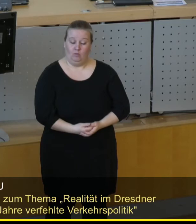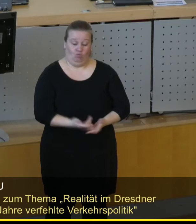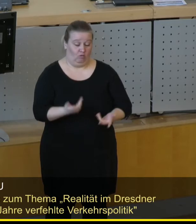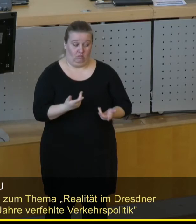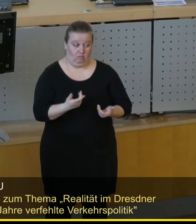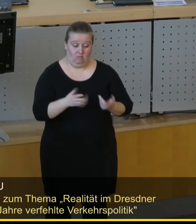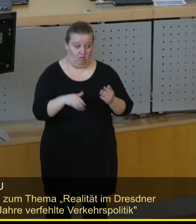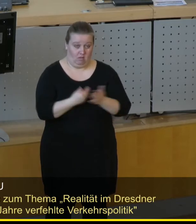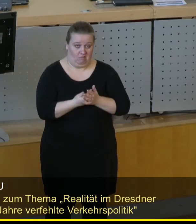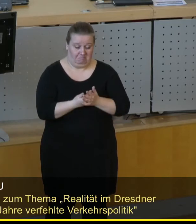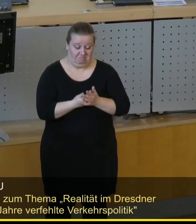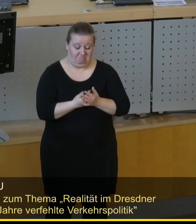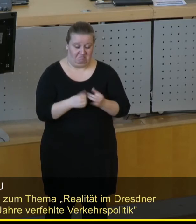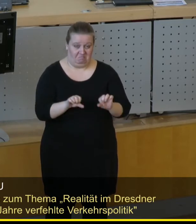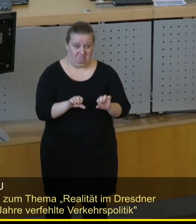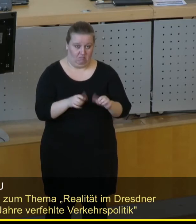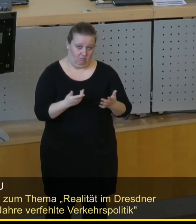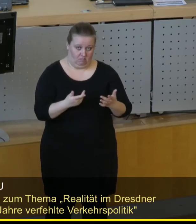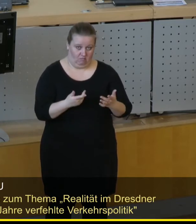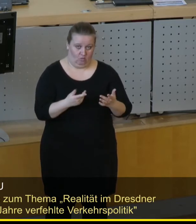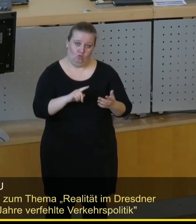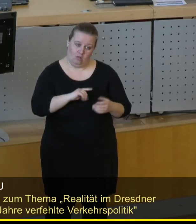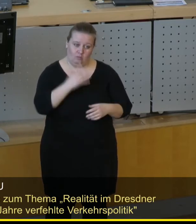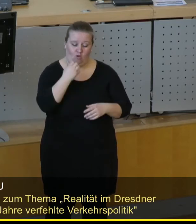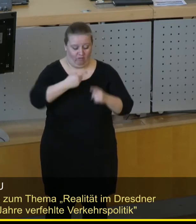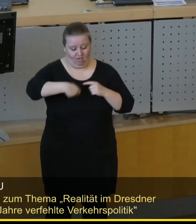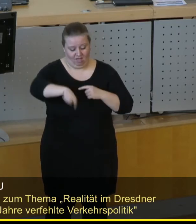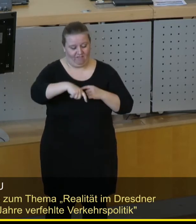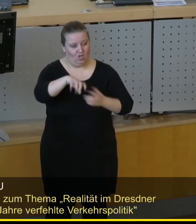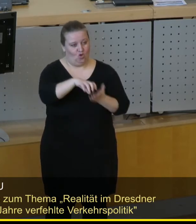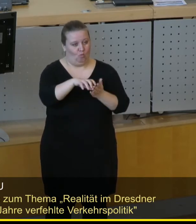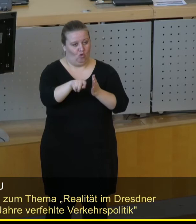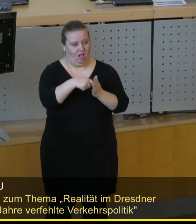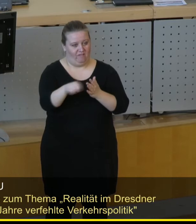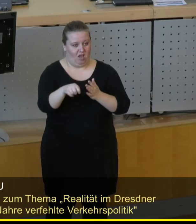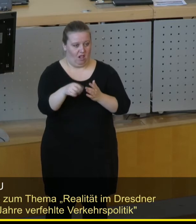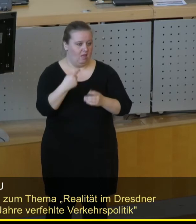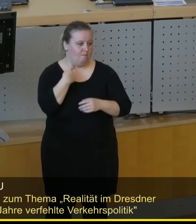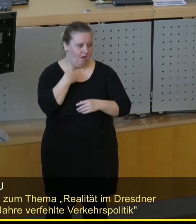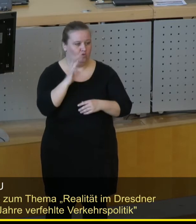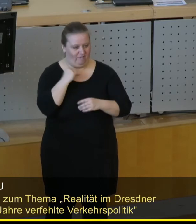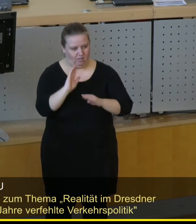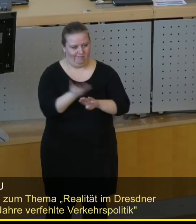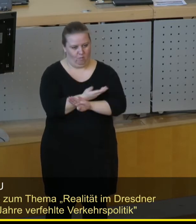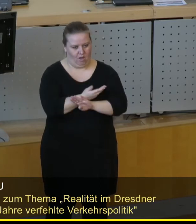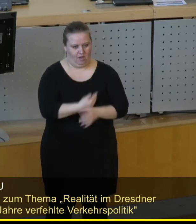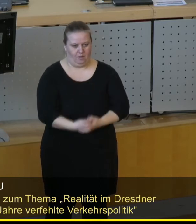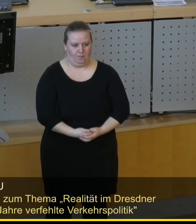gutes Ergebnis. Ich hoffe tatsächlich auch auf die Kommunalwahl im Mai diesen Jahres, um damit abzurechnen.